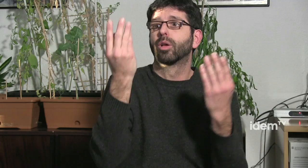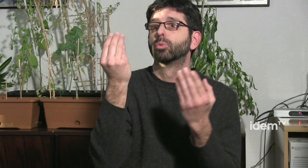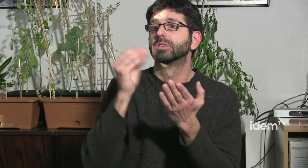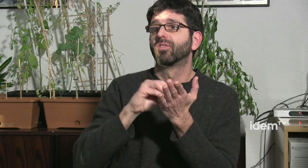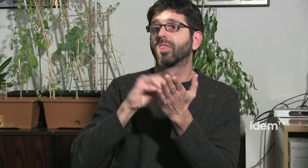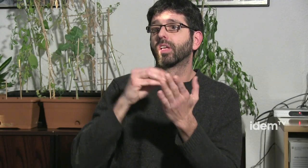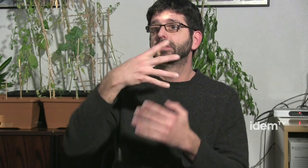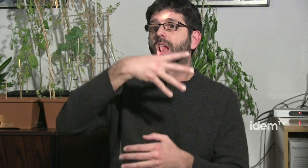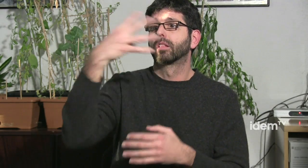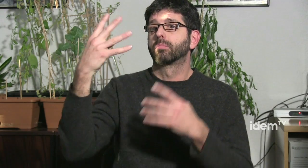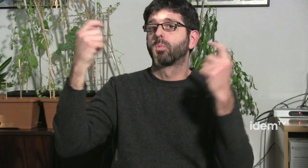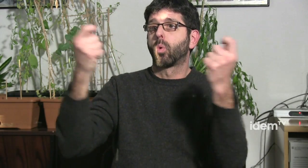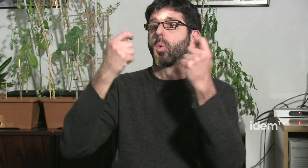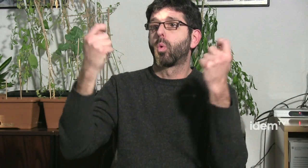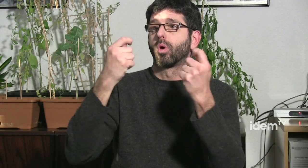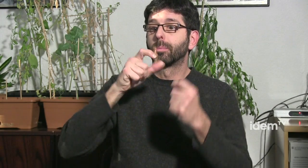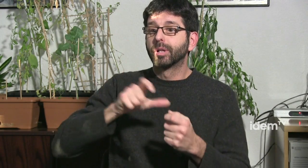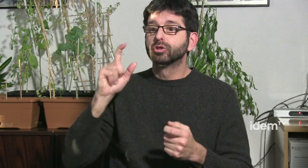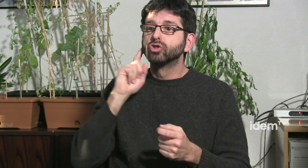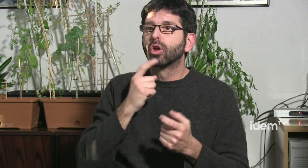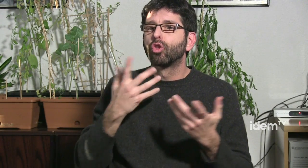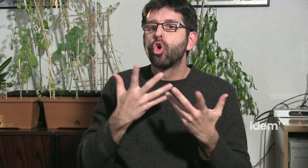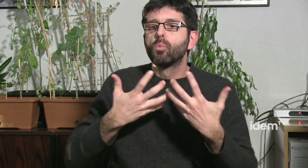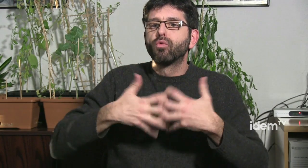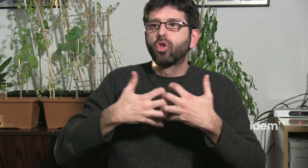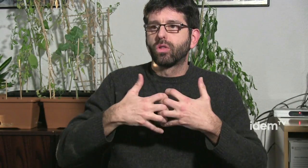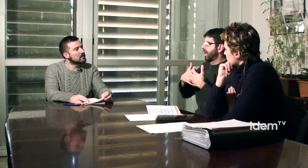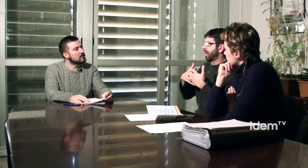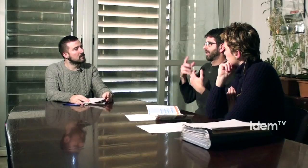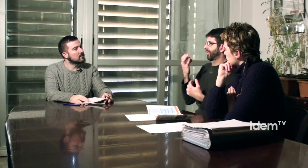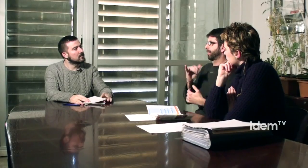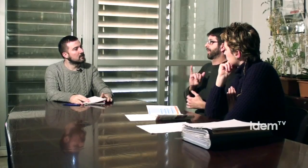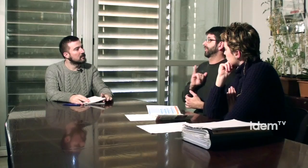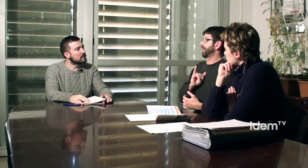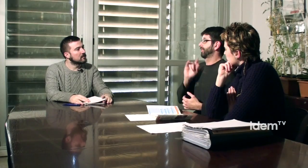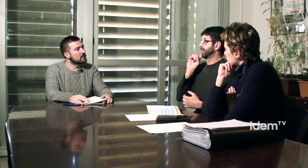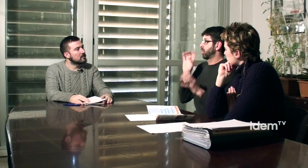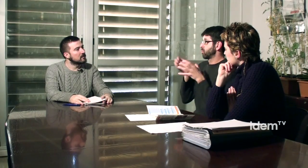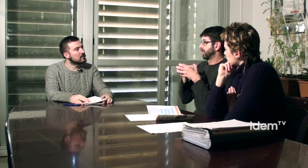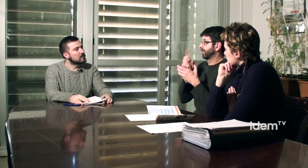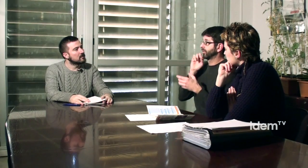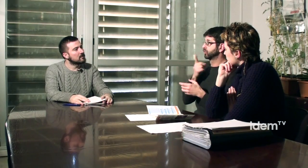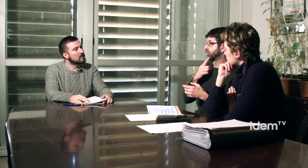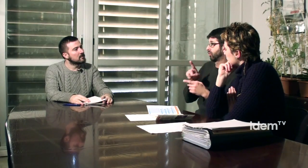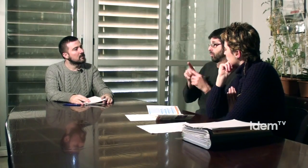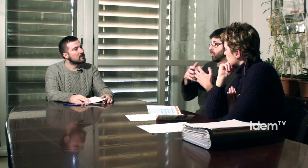bé, en general funcionem igual que els oïdors, no? Intentem publicitar-nos, intentem... Intentem...